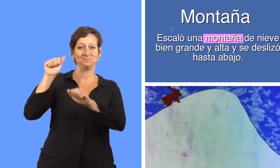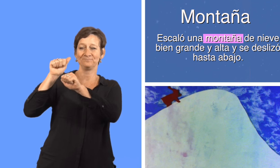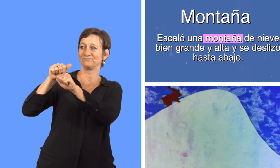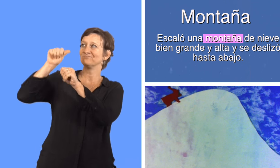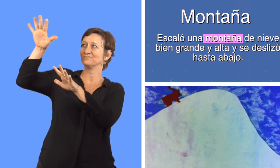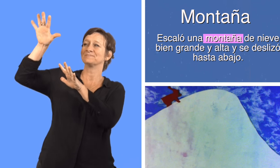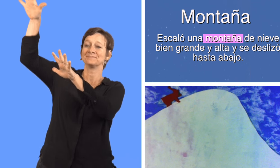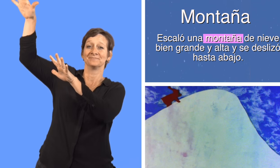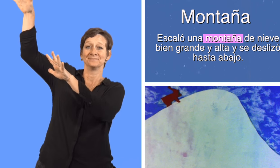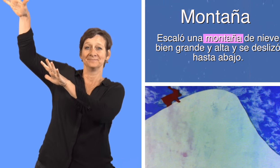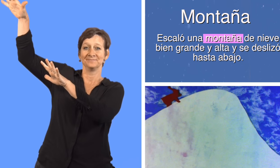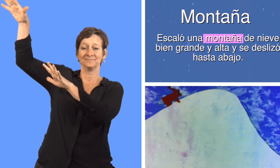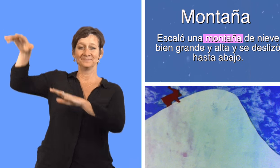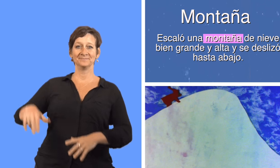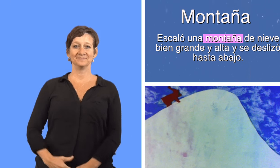montaña montaña